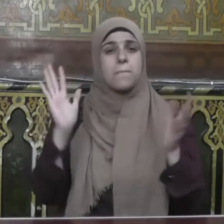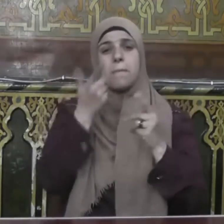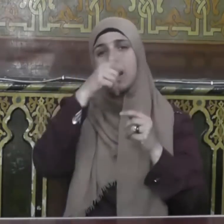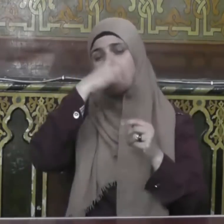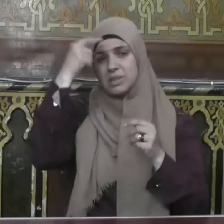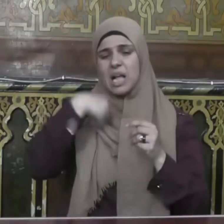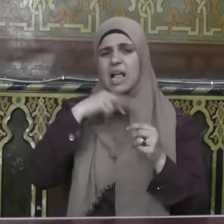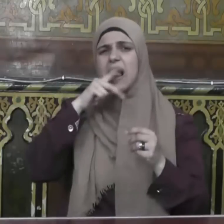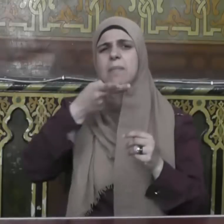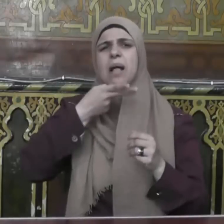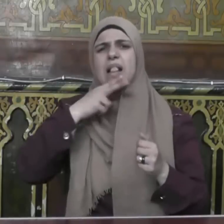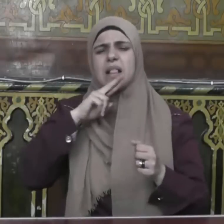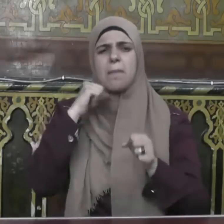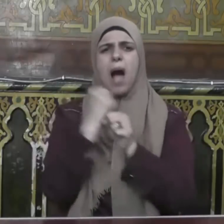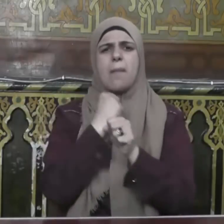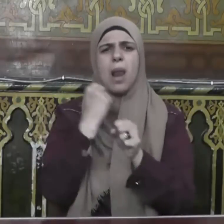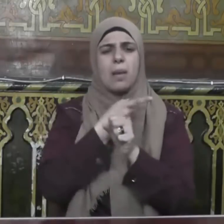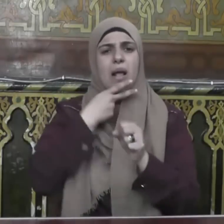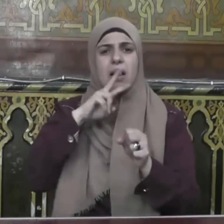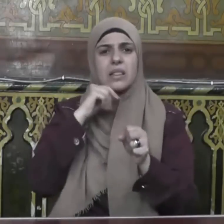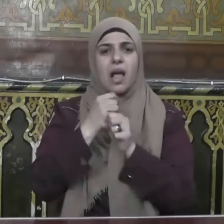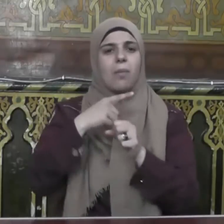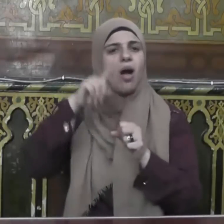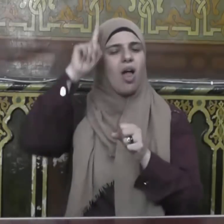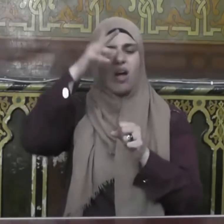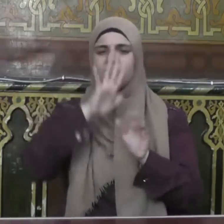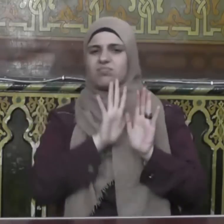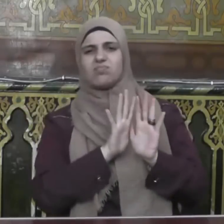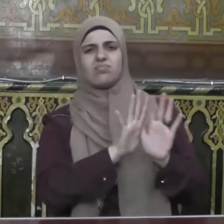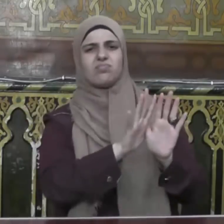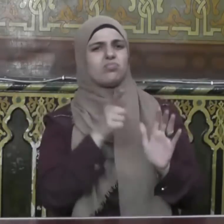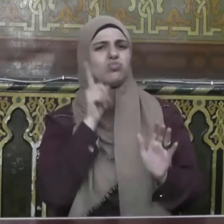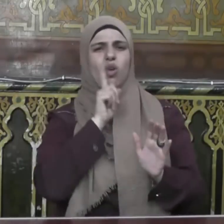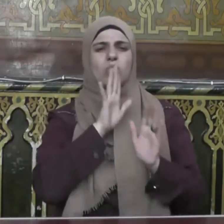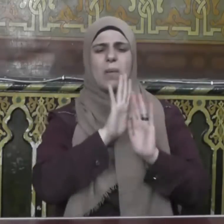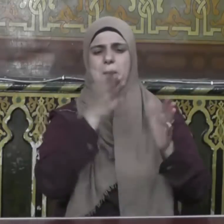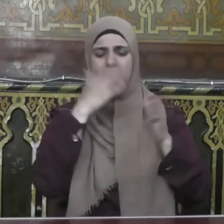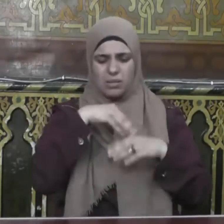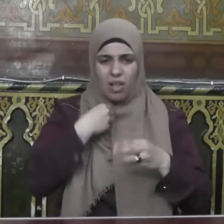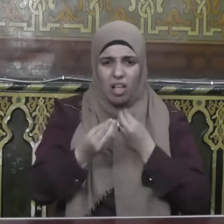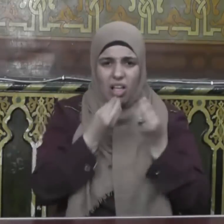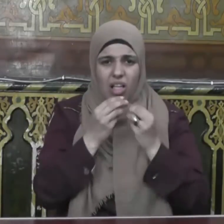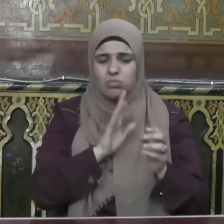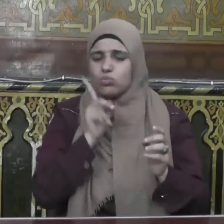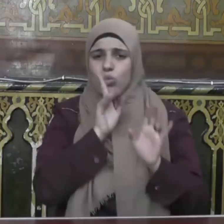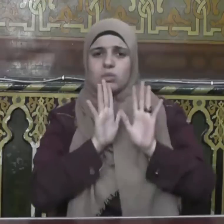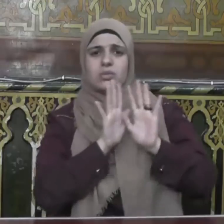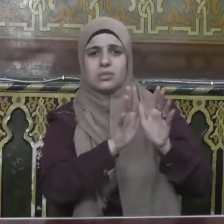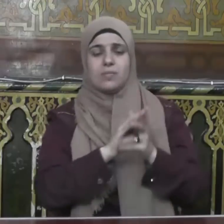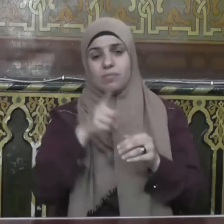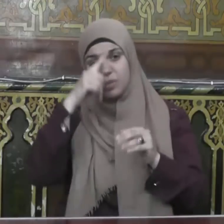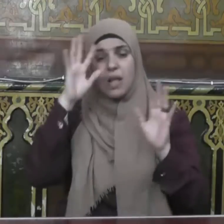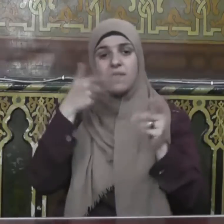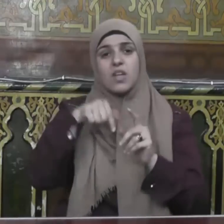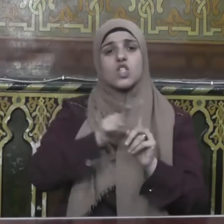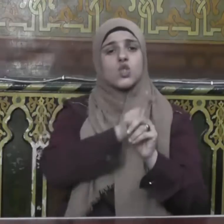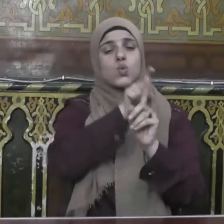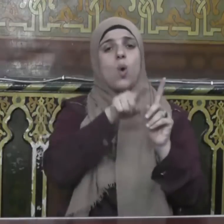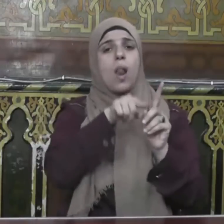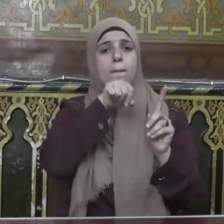الزور والعمل به فليس لله حاجة في أن يدع طعامه وشرابه وعندما سئل رسول الله صلى